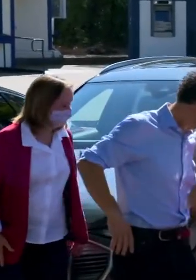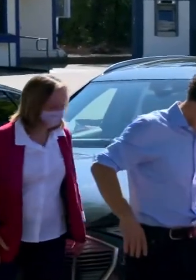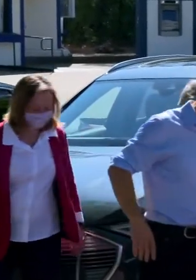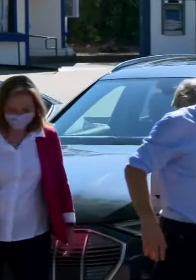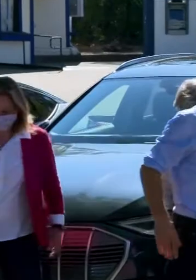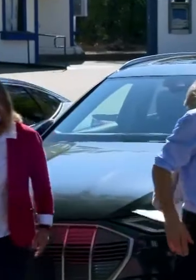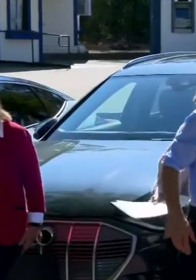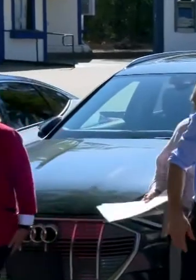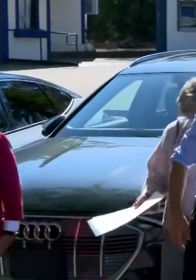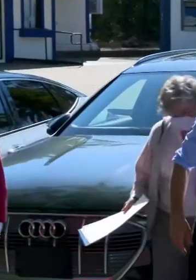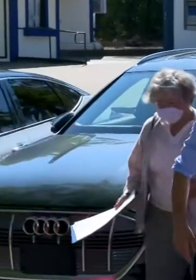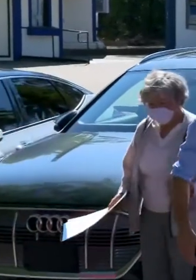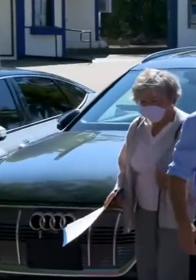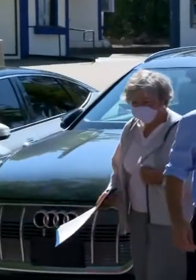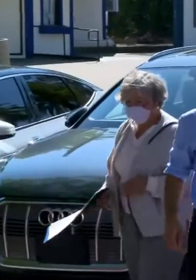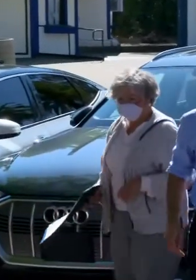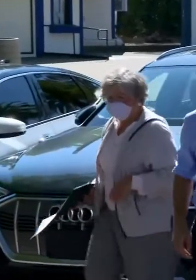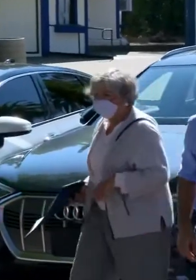Muy bien.